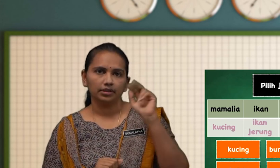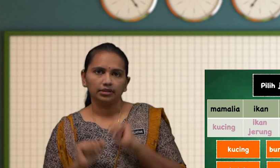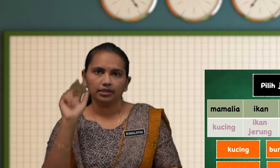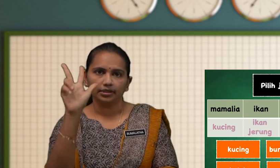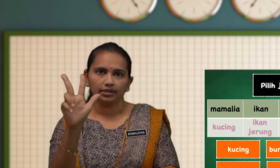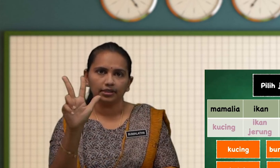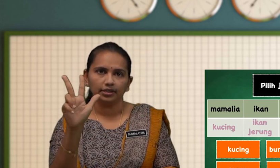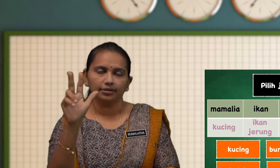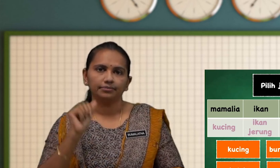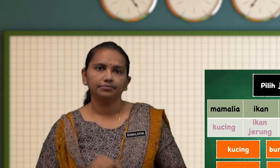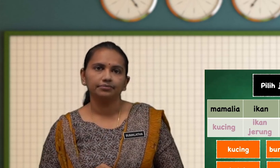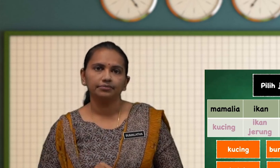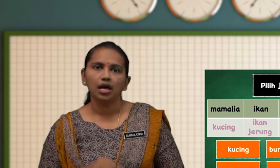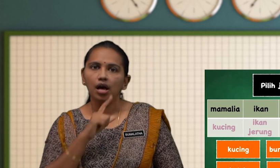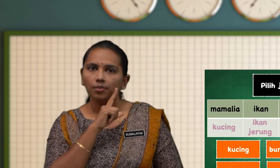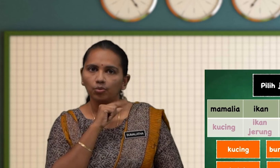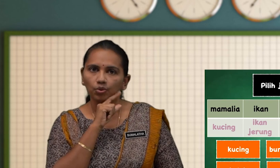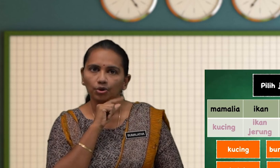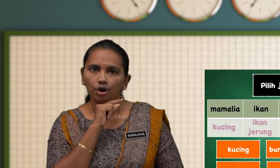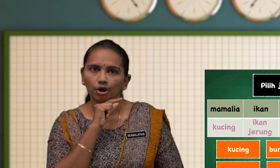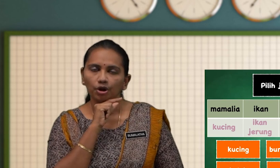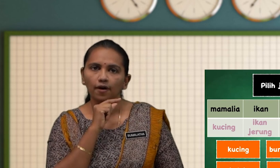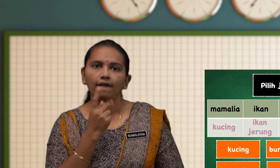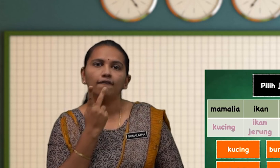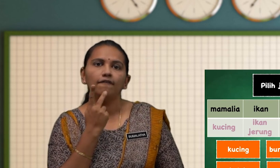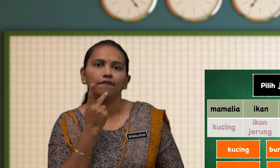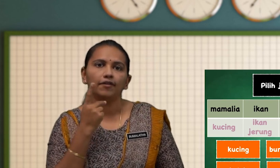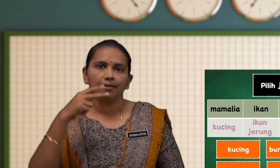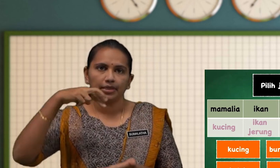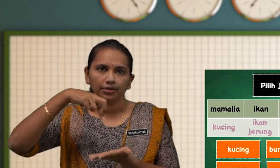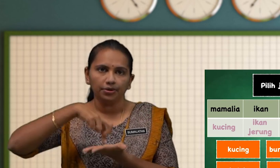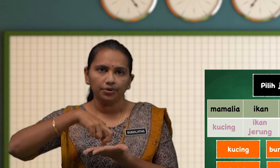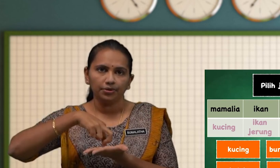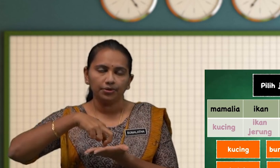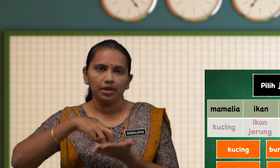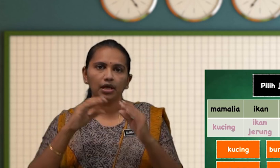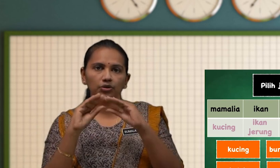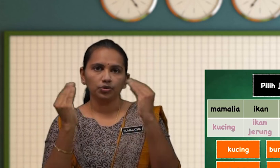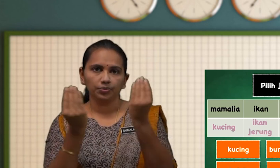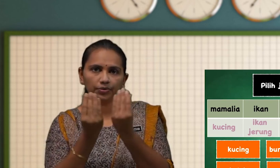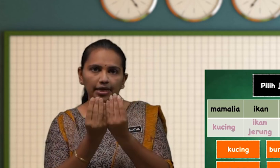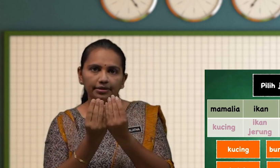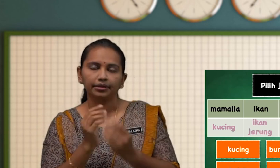Ketiga Ketiga Burung Flamingo Kumpulan